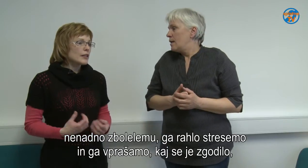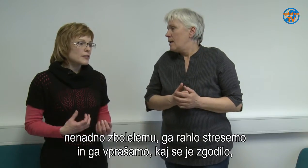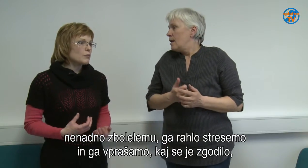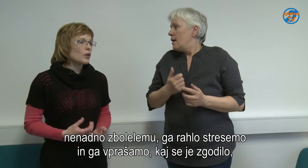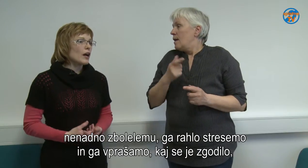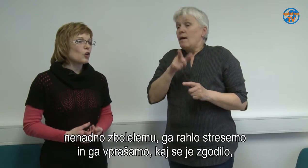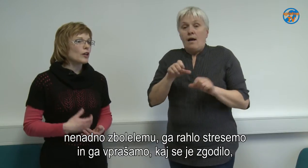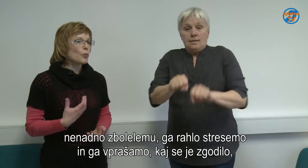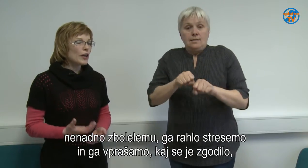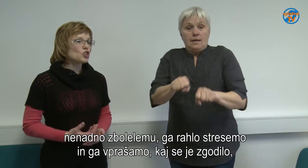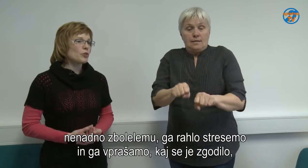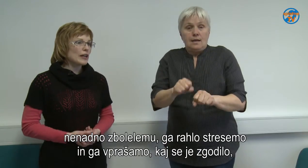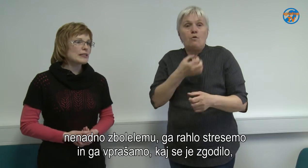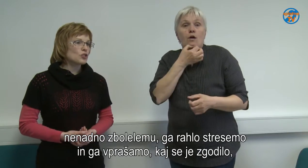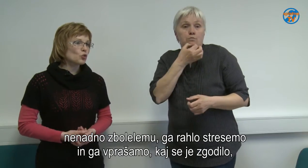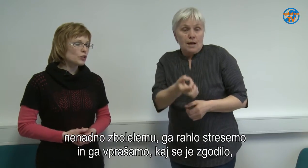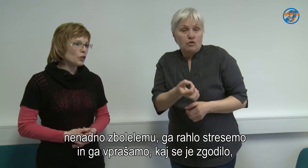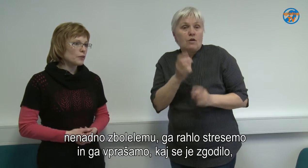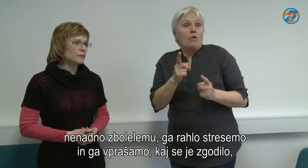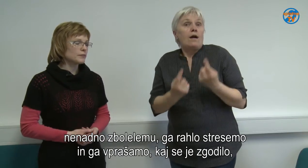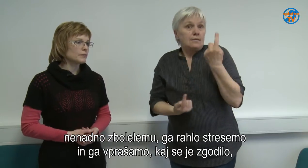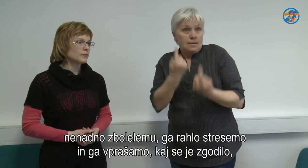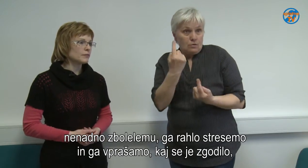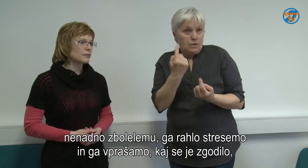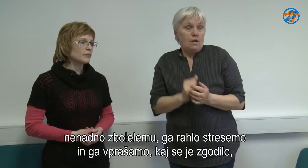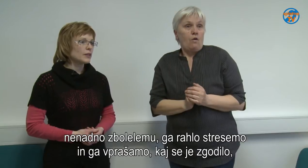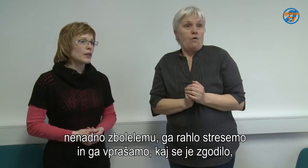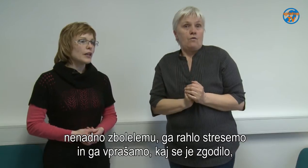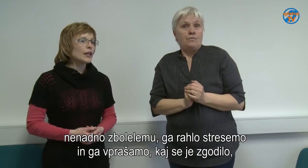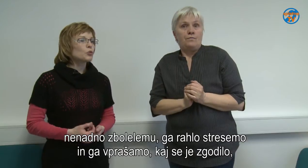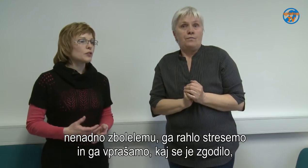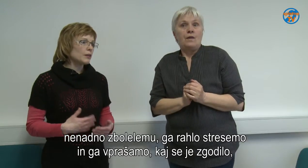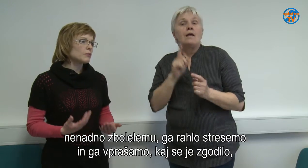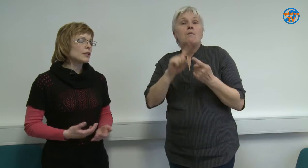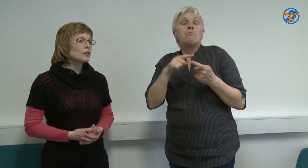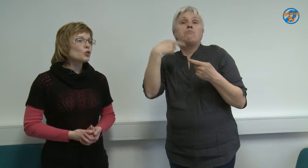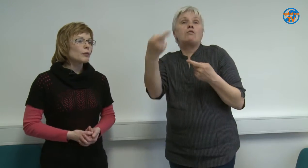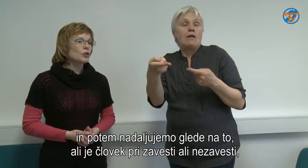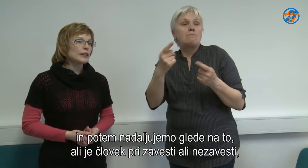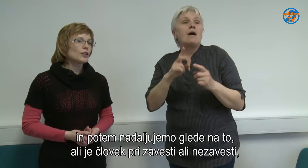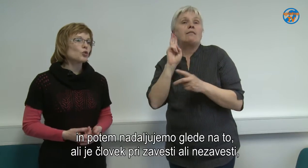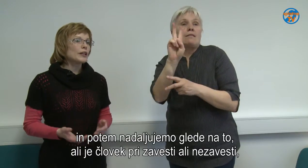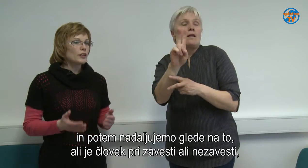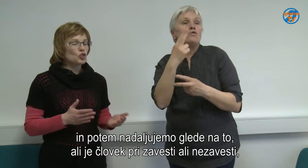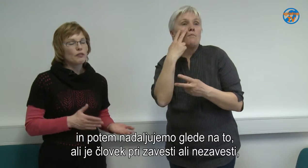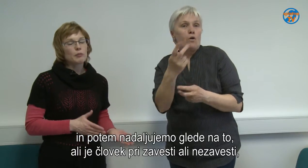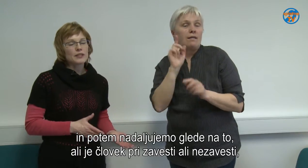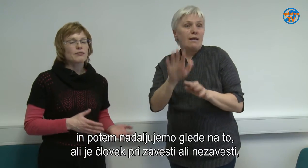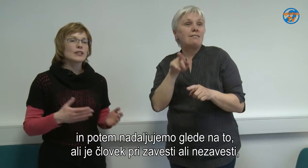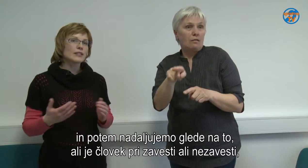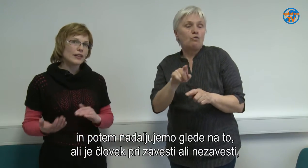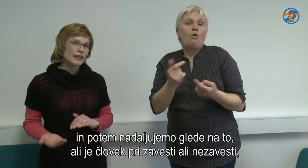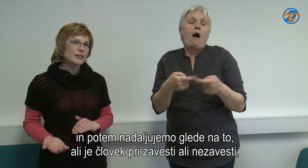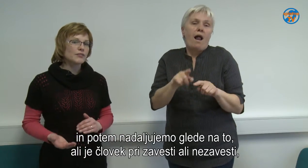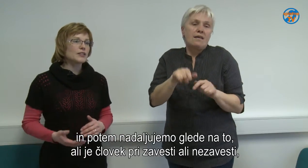Ga stresemo rahlo in ga vprašamo, kaj se je zgodilo. In potem nadaljujemo, glede na to, ali je človek pri